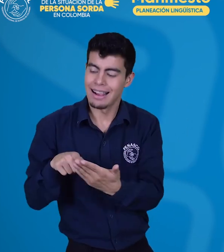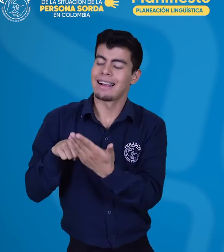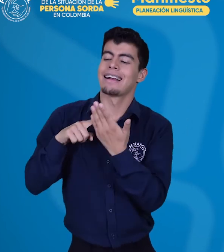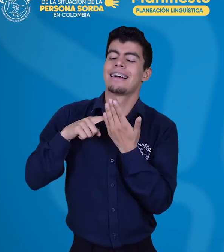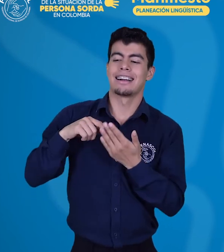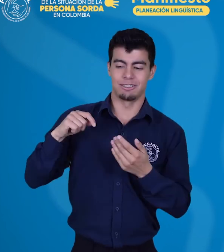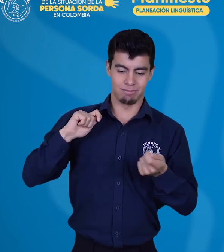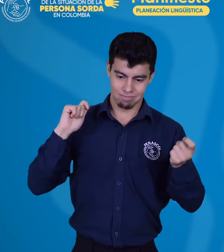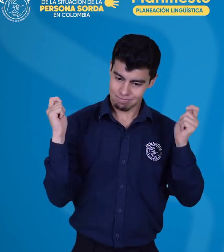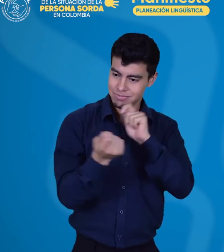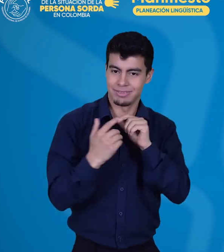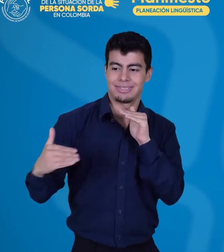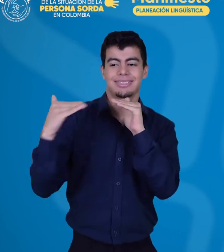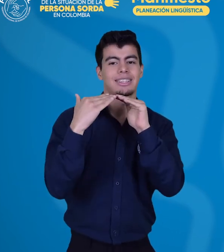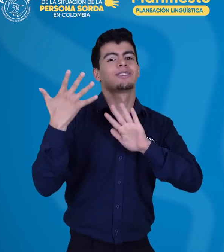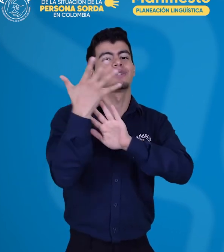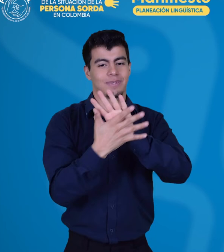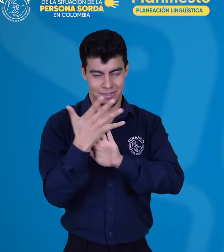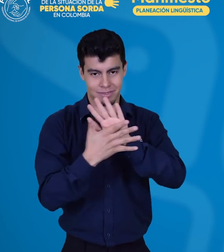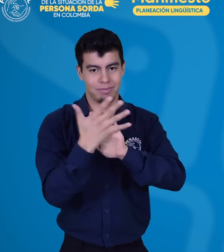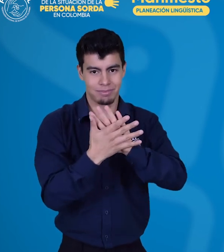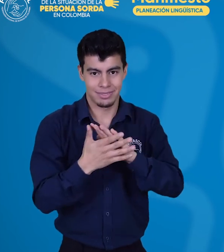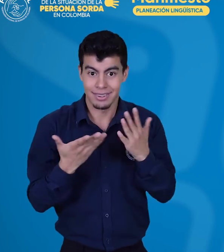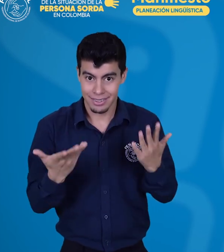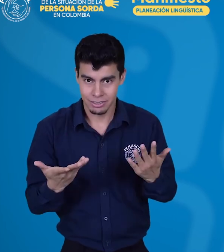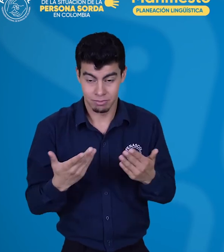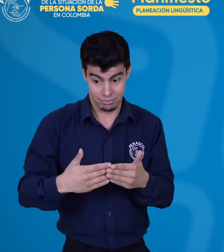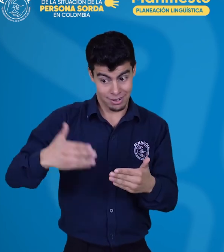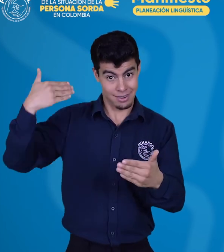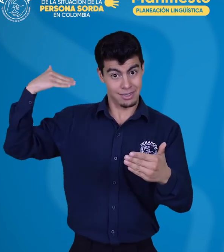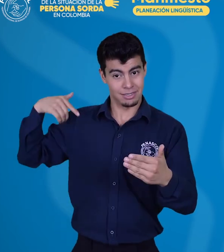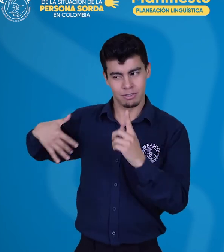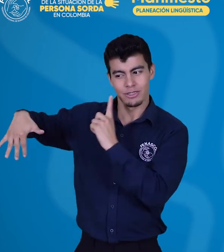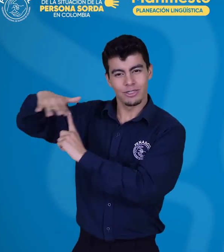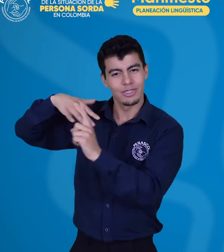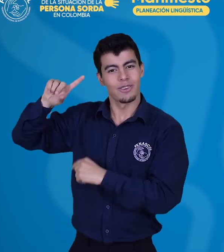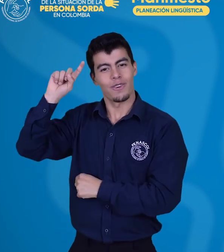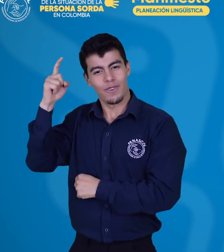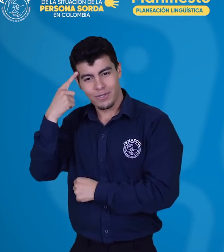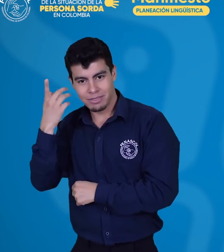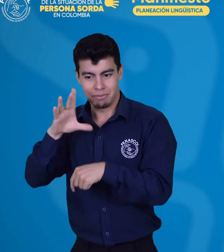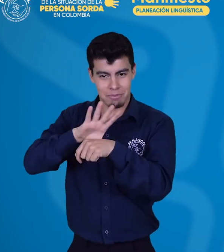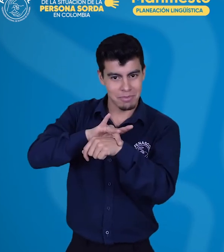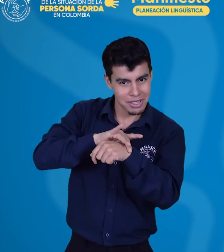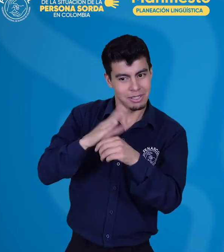que históricamente ha sido minorizada desde contextos médicos, educativos y gubernamentales.